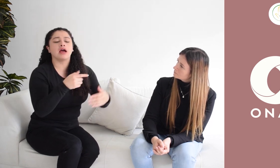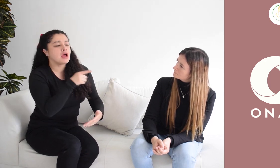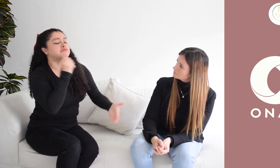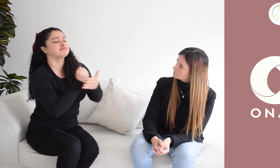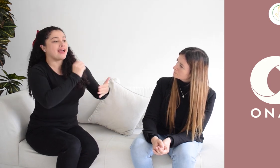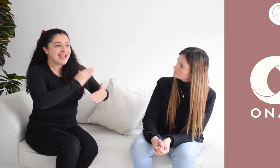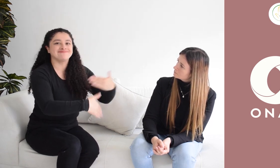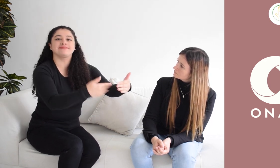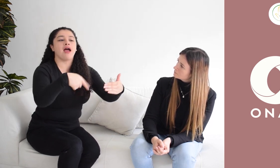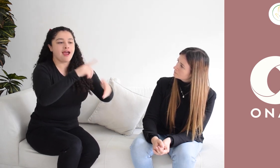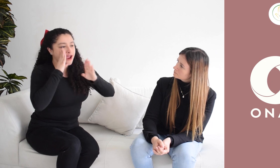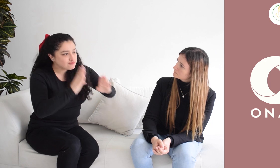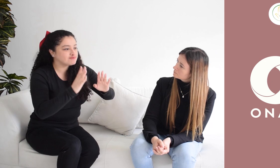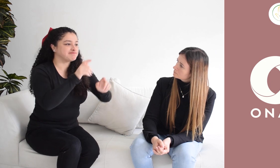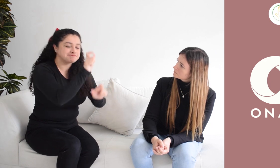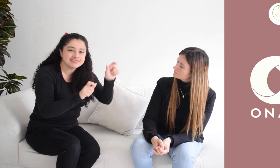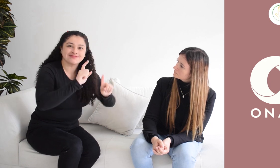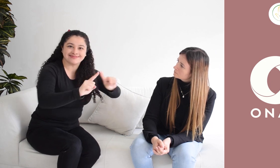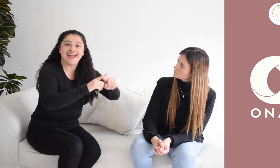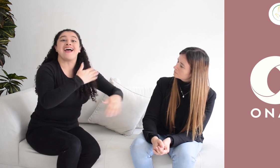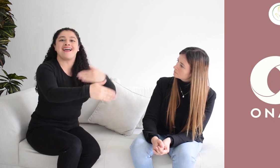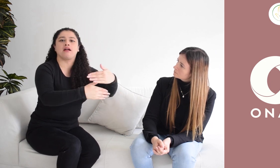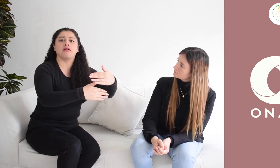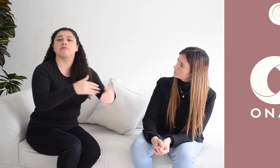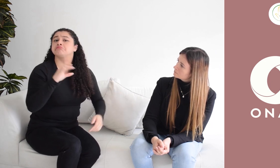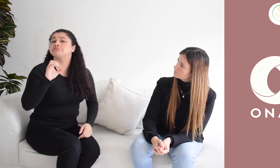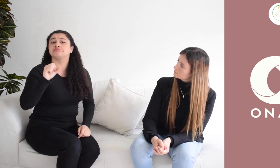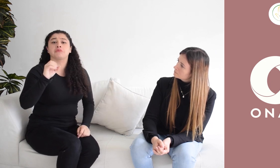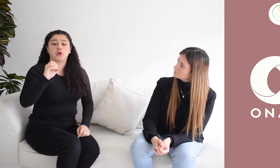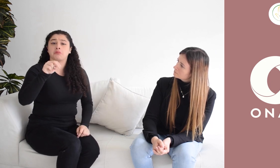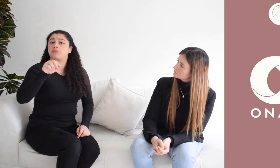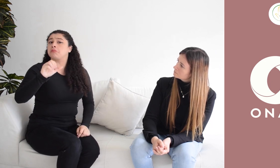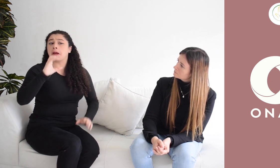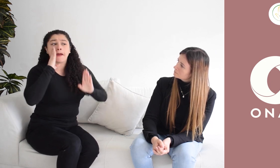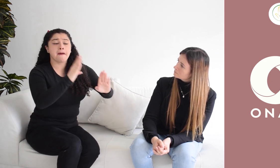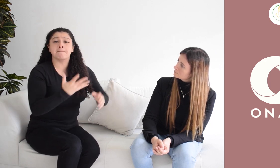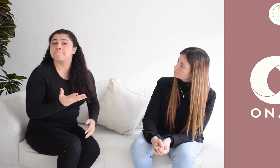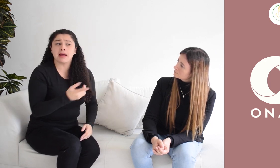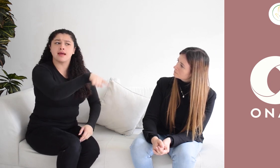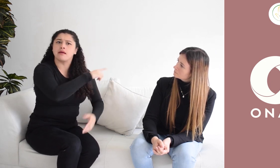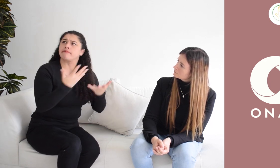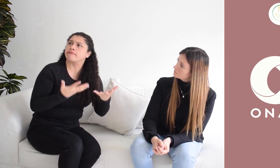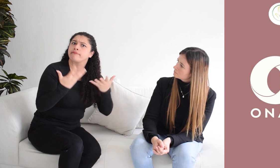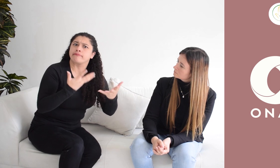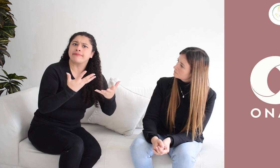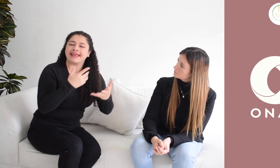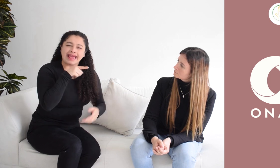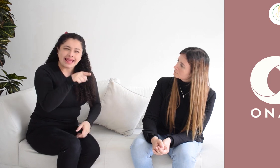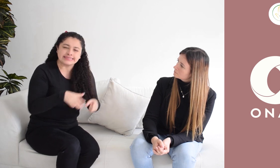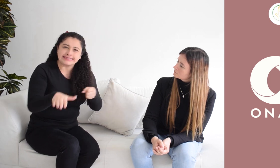a esta situación afectando el accionar de estos organismos de apoyo al tránsito. Esa